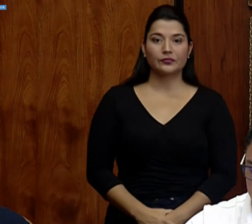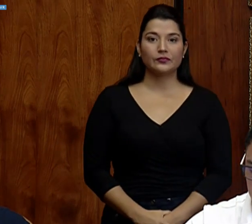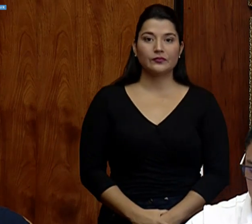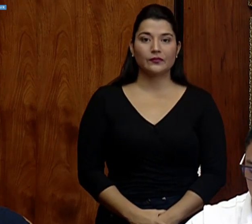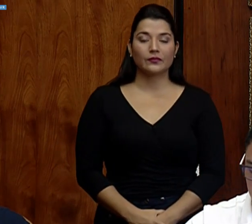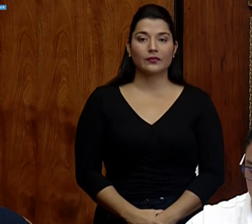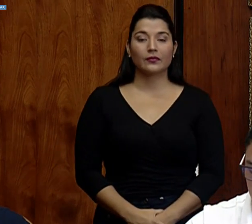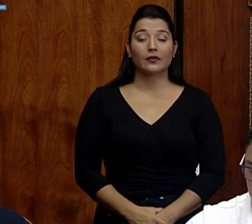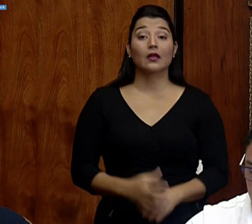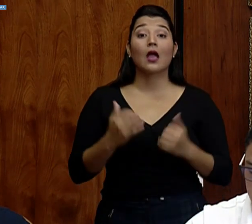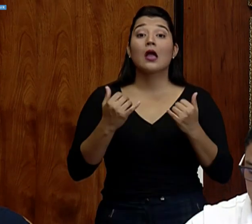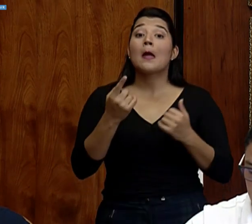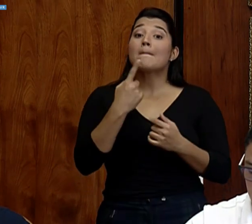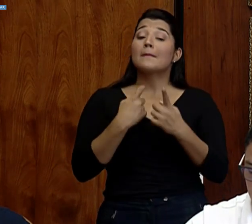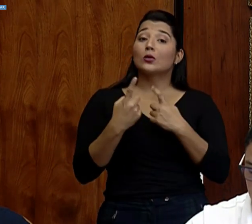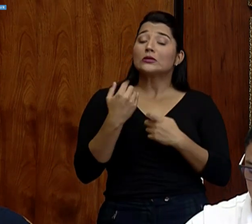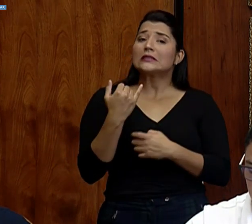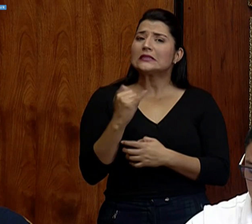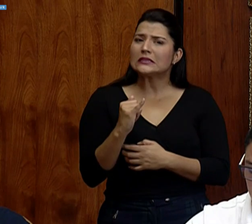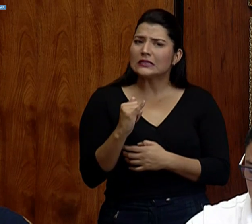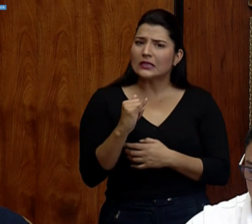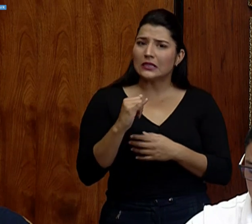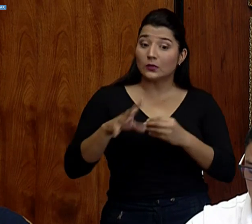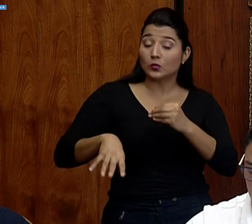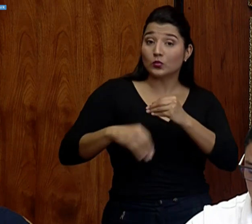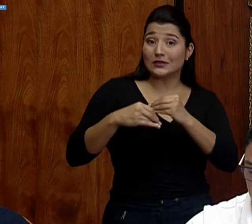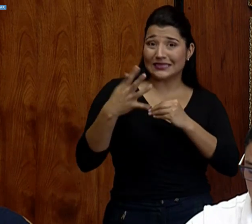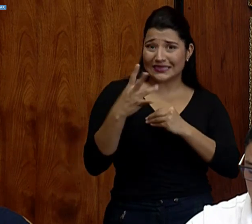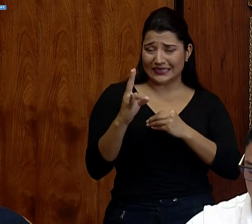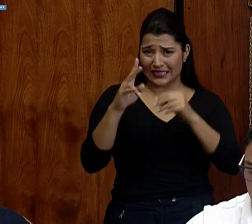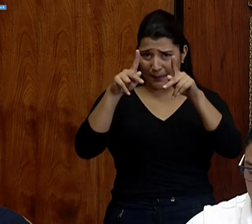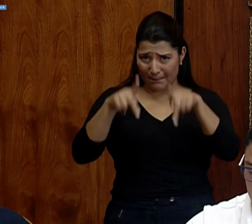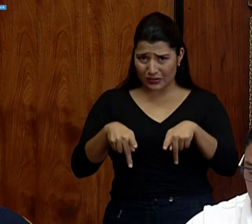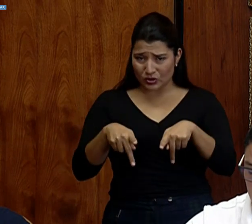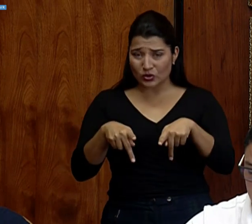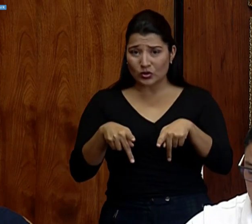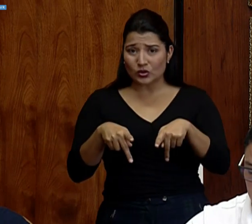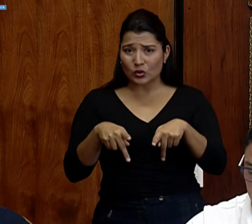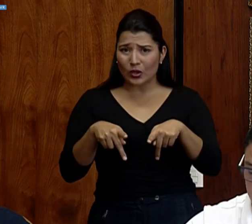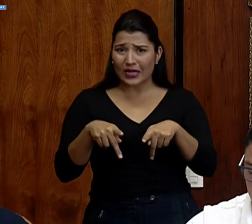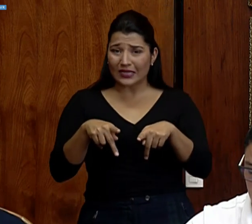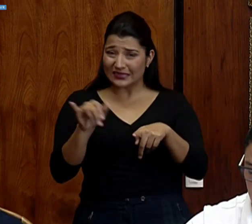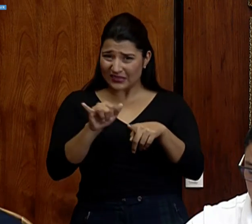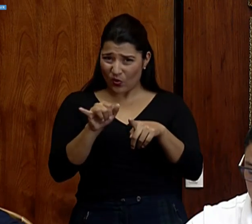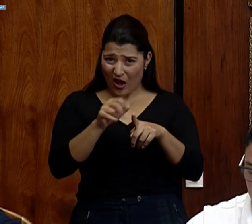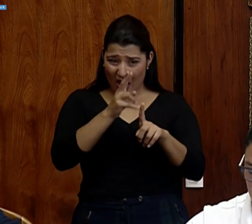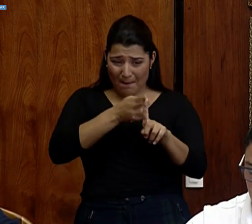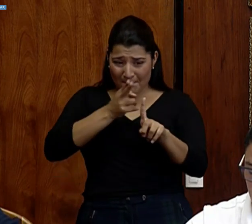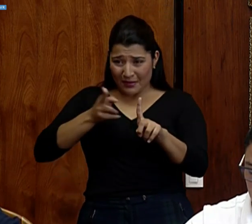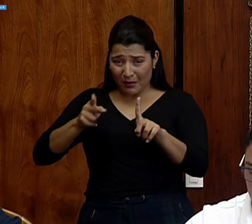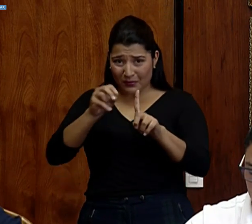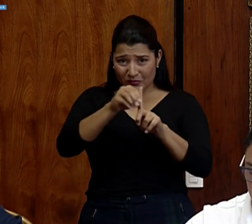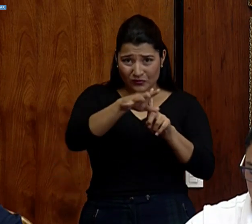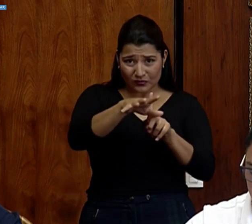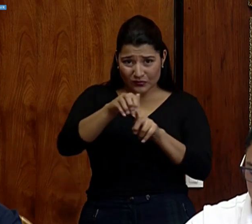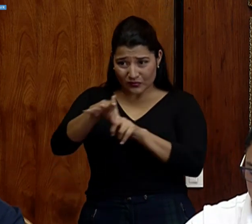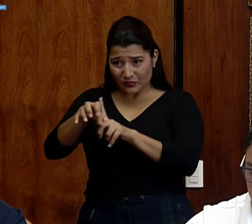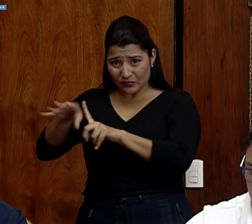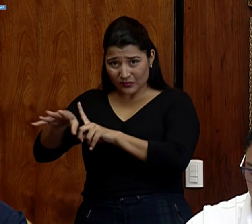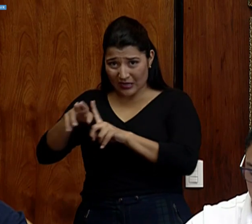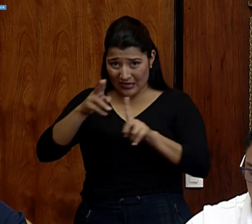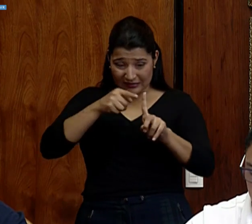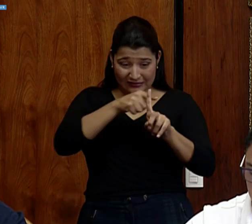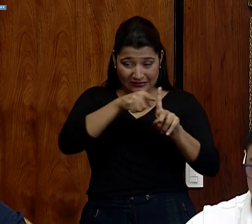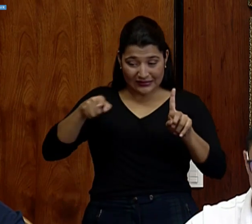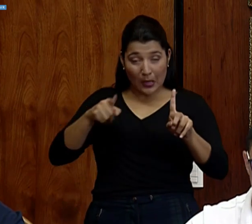Preguntan si el aumento de 17 casos tienen un mismo vínculo epidemiológico o es diferente. Ahí le voy a dar el paso al doctor Rodrigo Marín